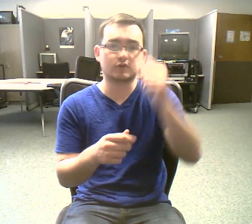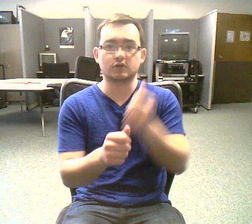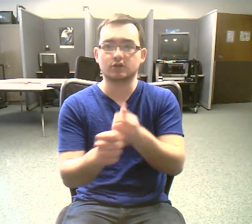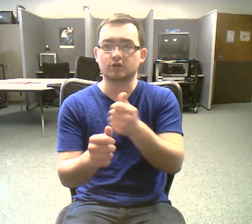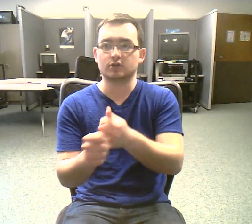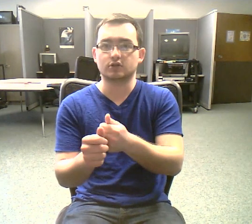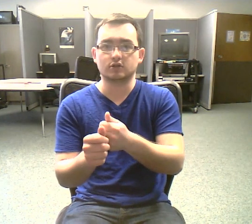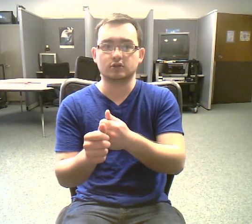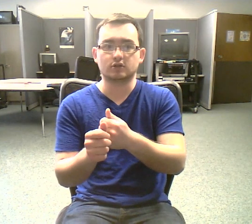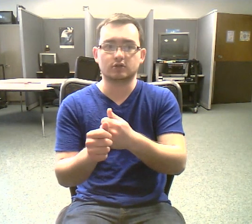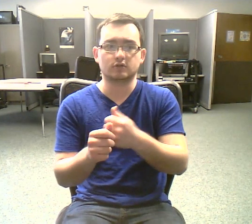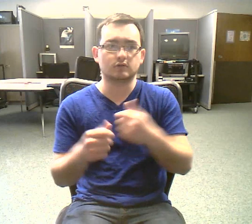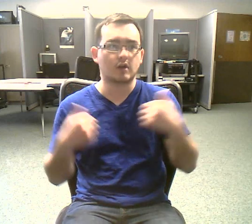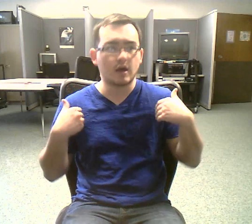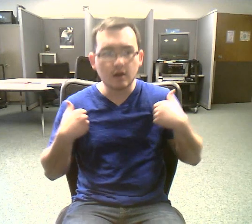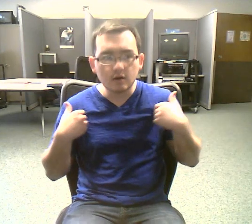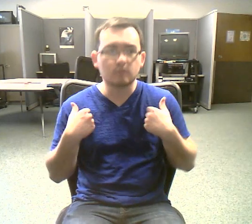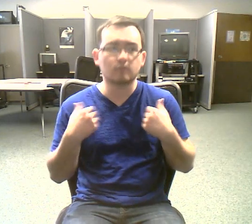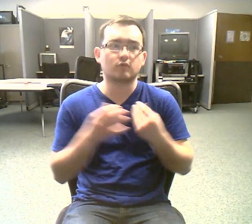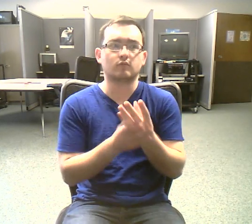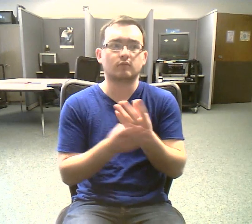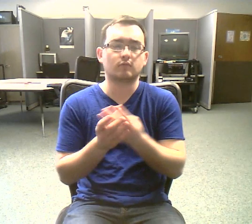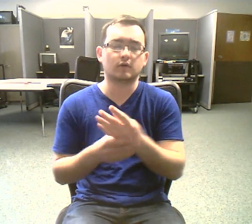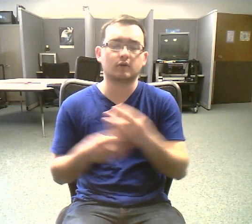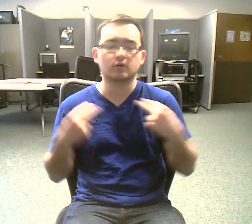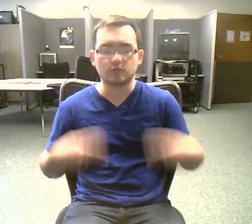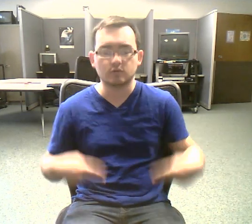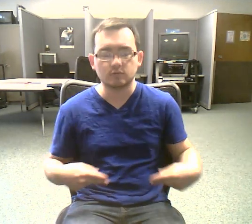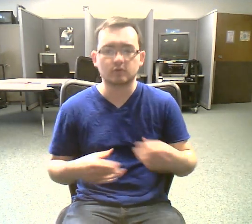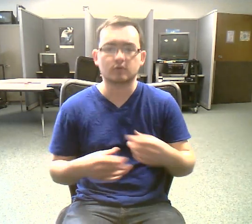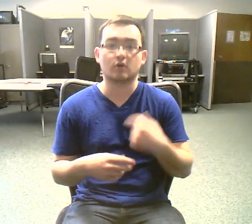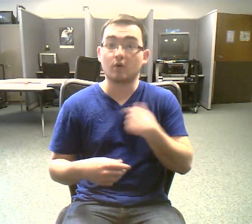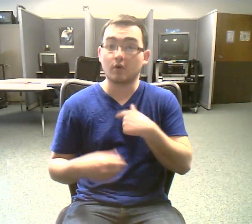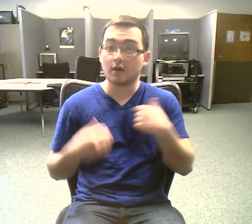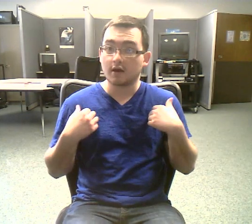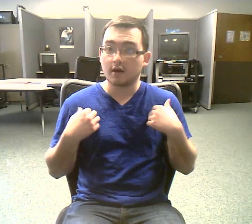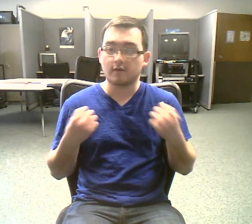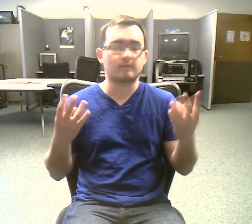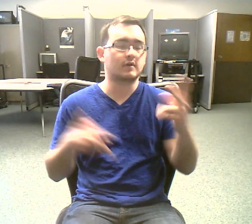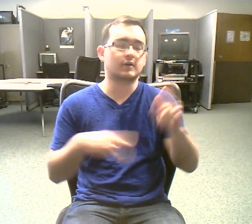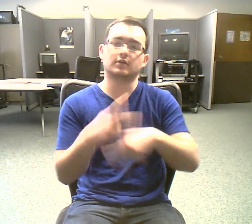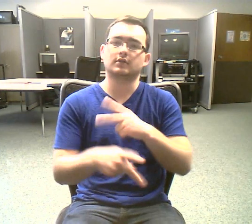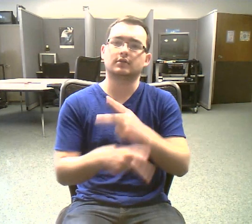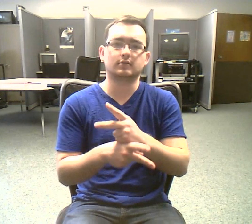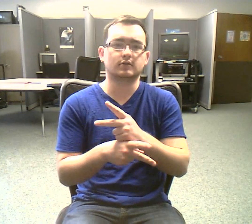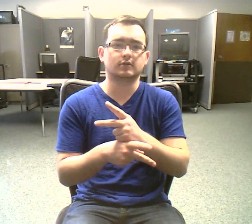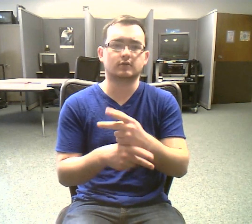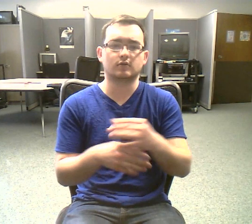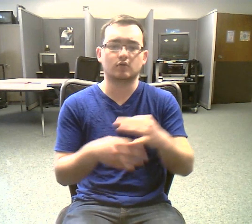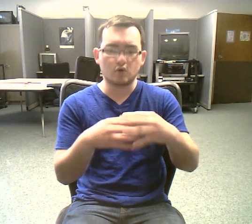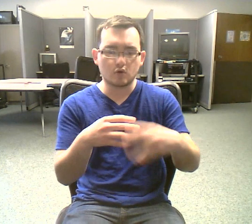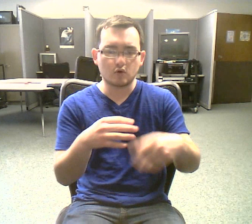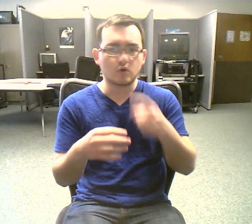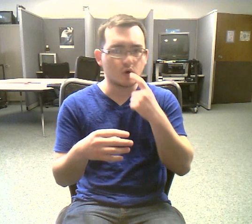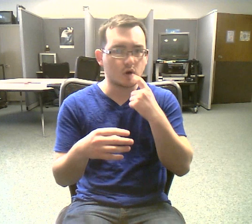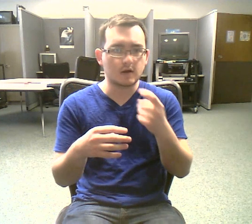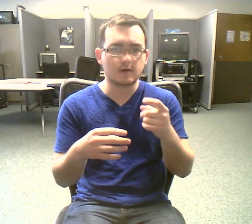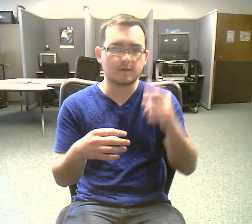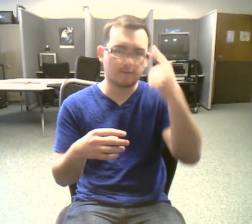of cells. Some cells are used to carry oxygen through the blood. These are red blood cells. And others might be